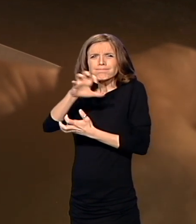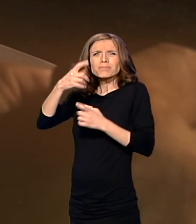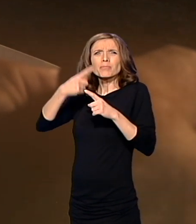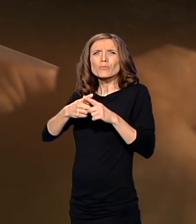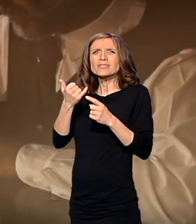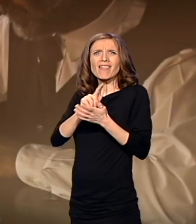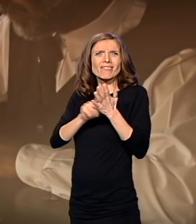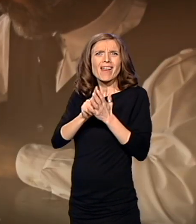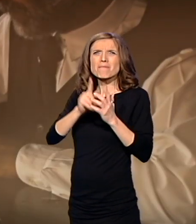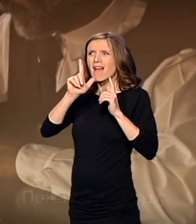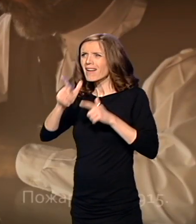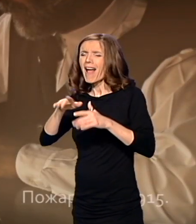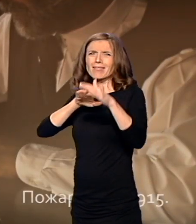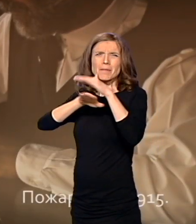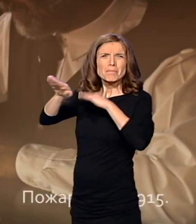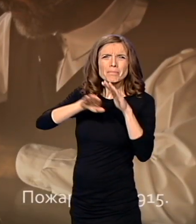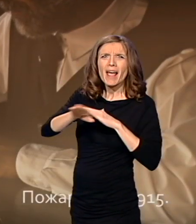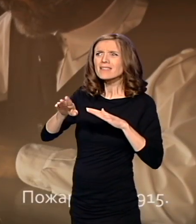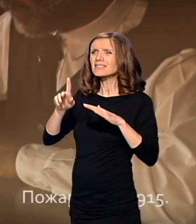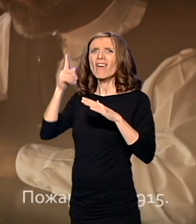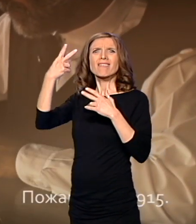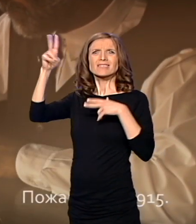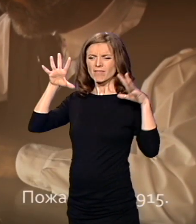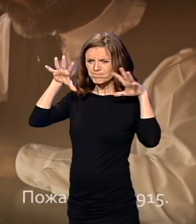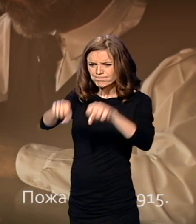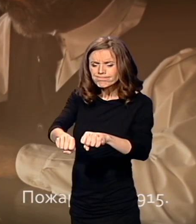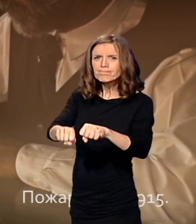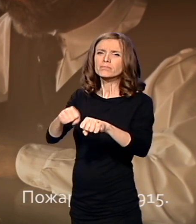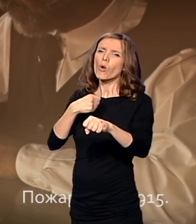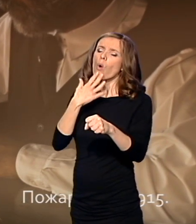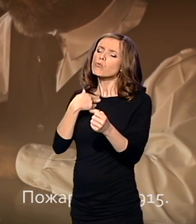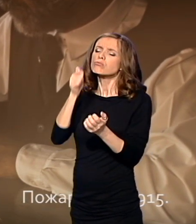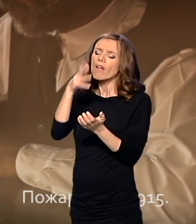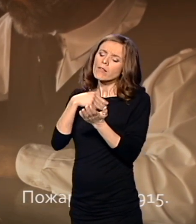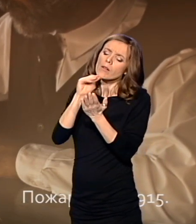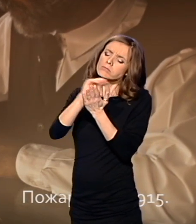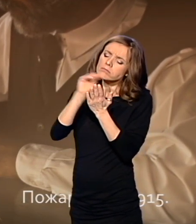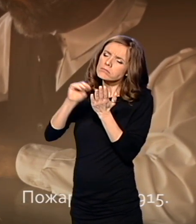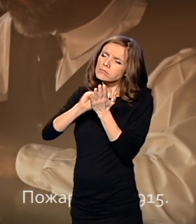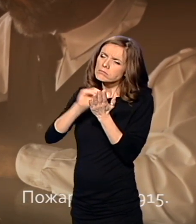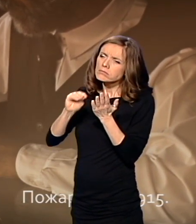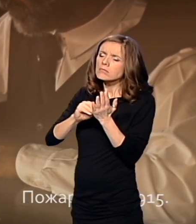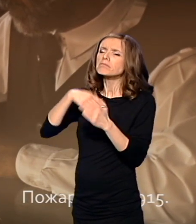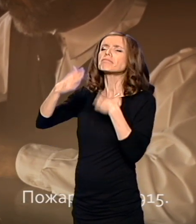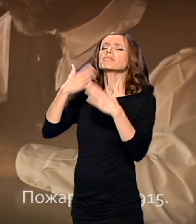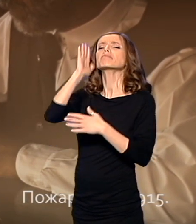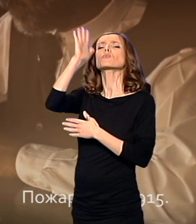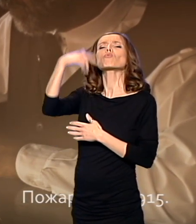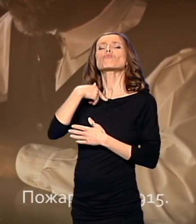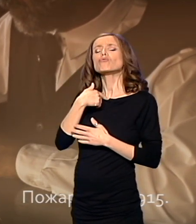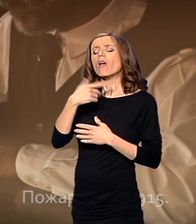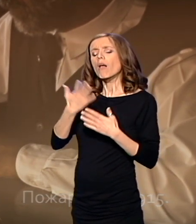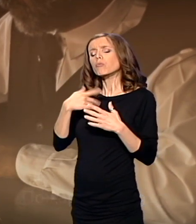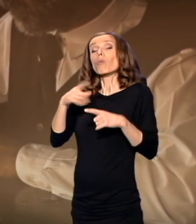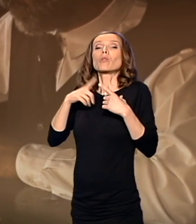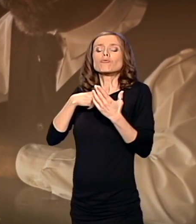bekstva i okupacije. Pisat ću ih kao podsjetnih, da ih po koji put dok budem živ pročitam